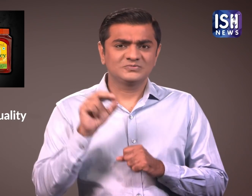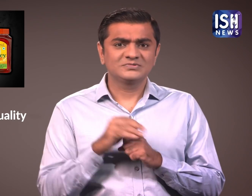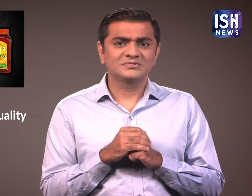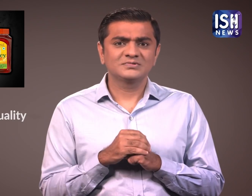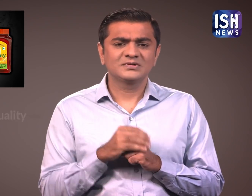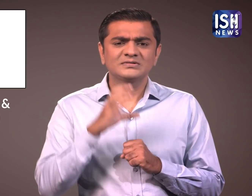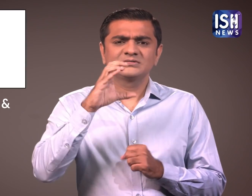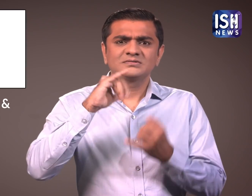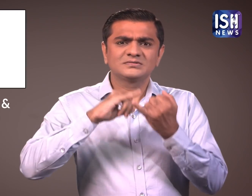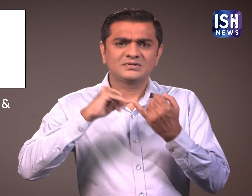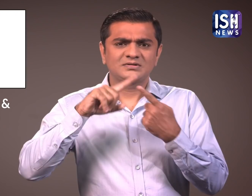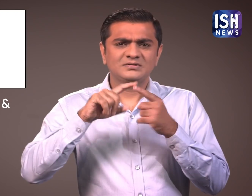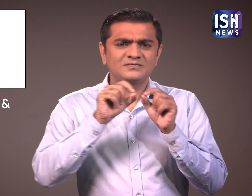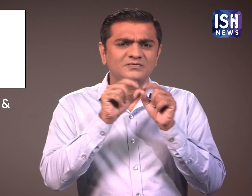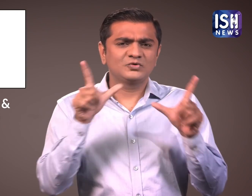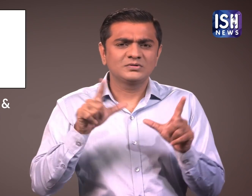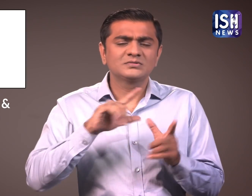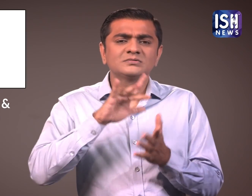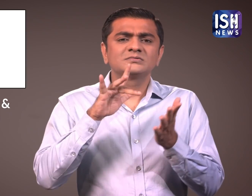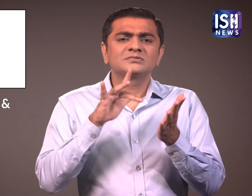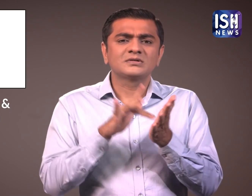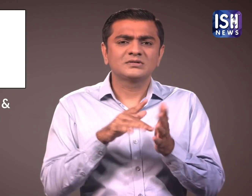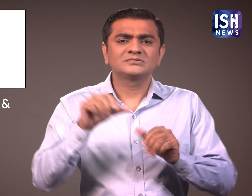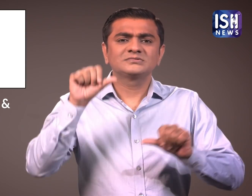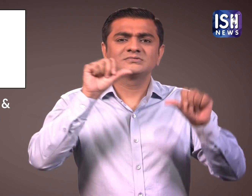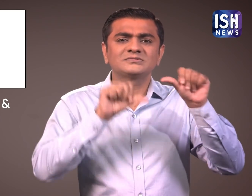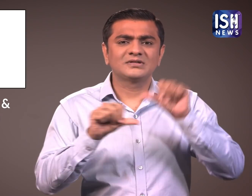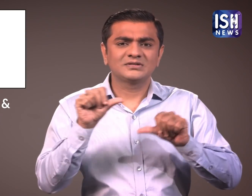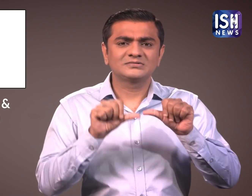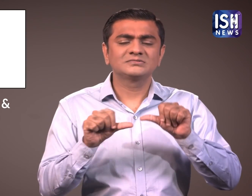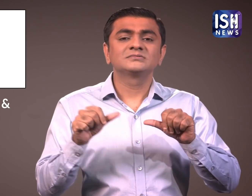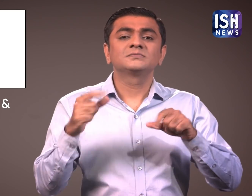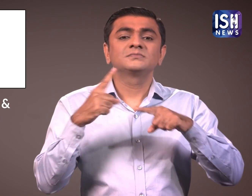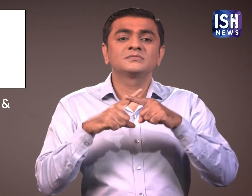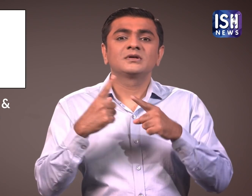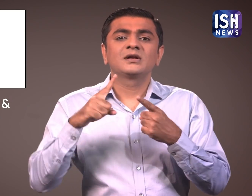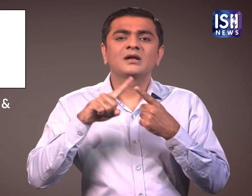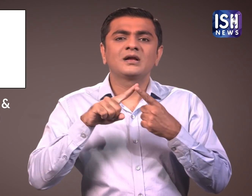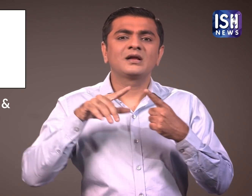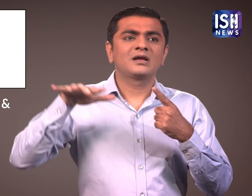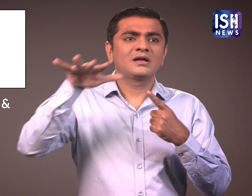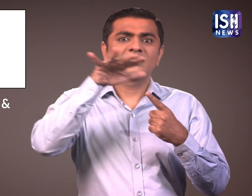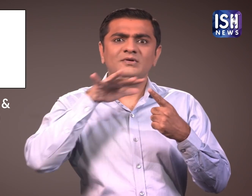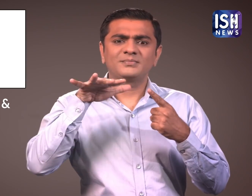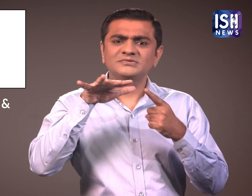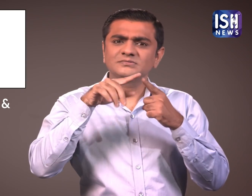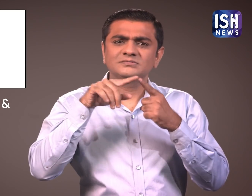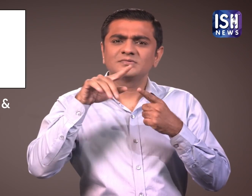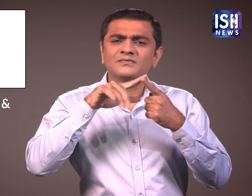दिसम्बर 2020 में Center for Science & Environment जो एक हिमायत करने वाला संघटन है,